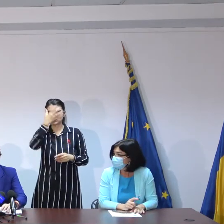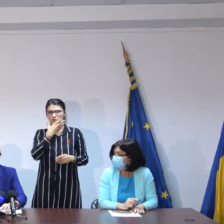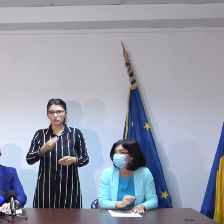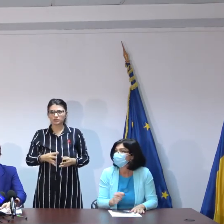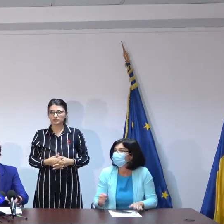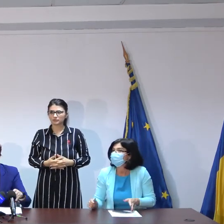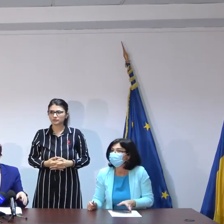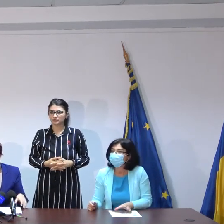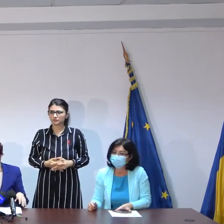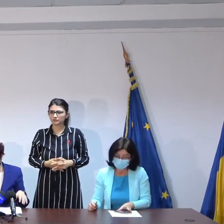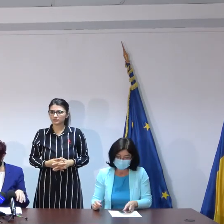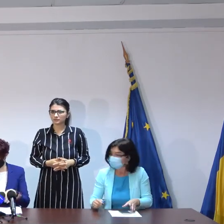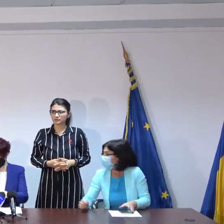Ștefan. Ștefan. Aaa